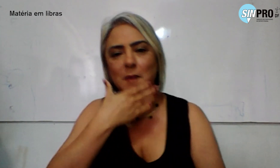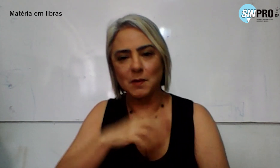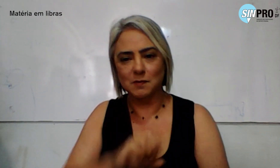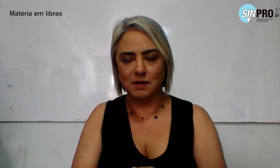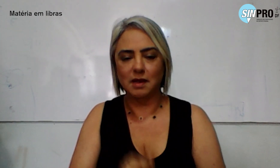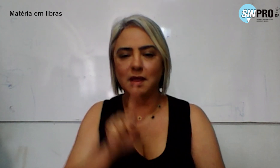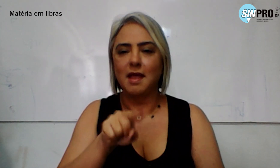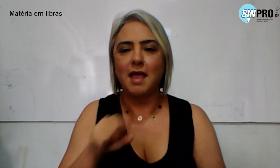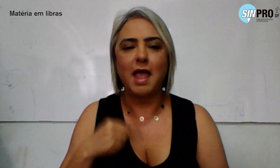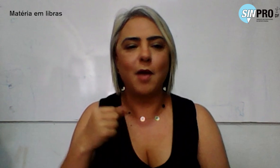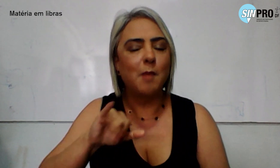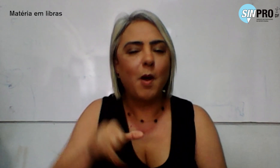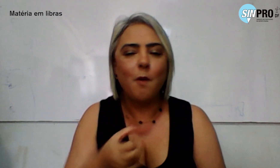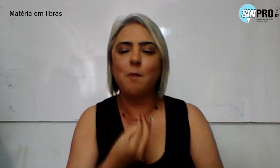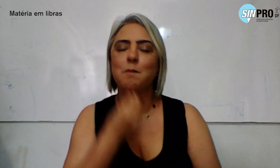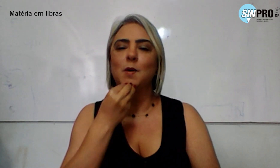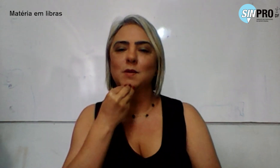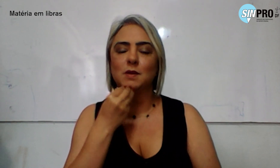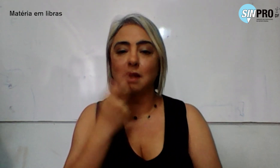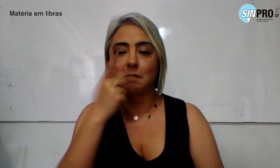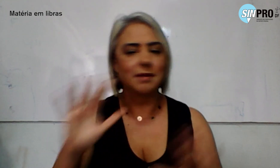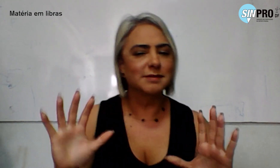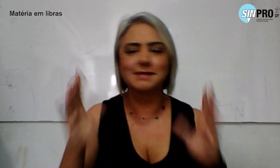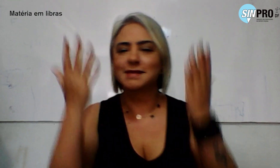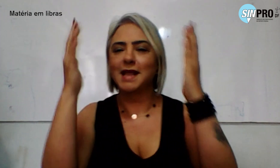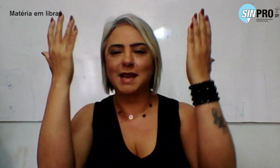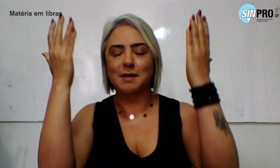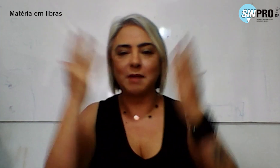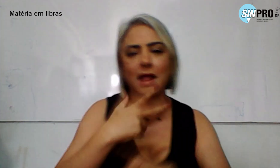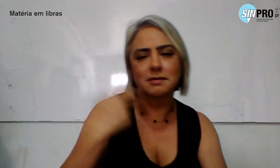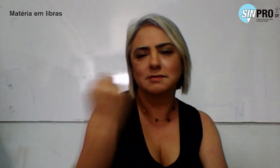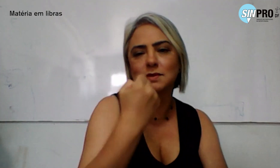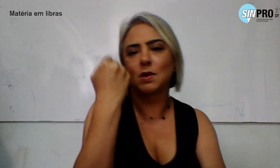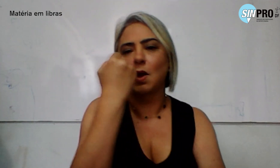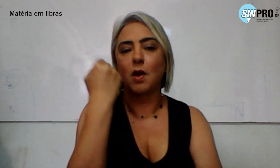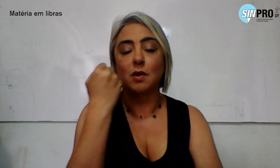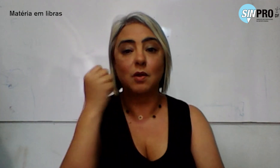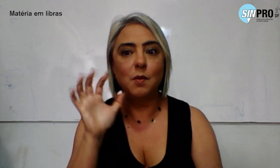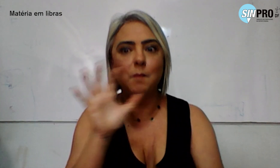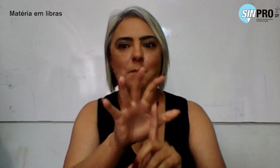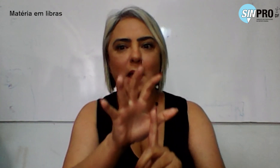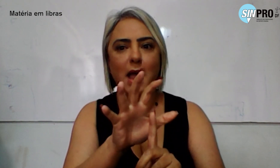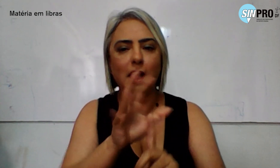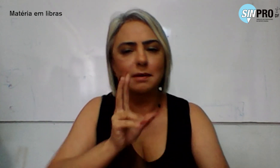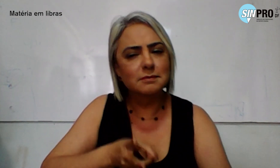é uma oportunidade para celebrar suas conquistas e o impacto duradouro de suas